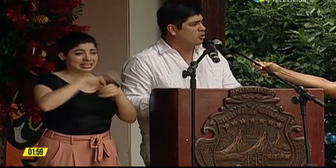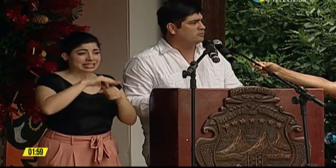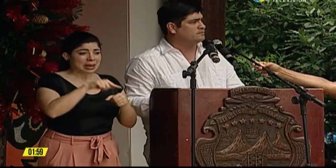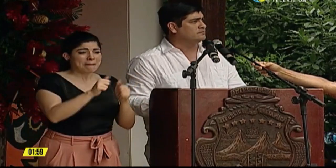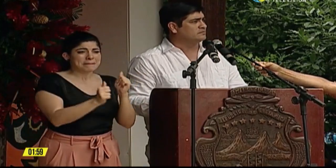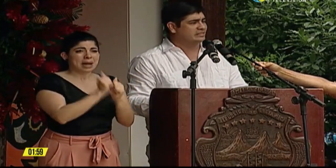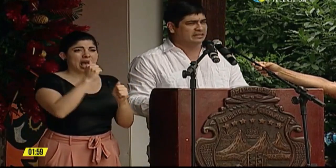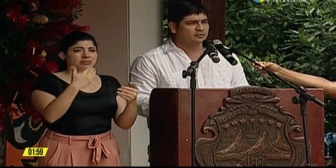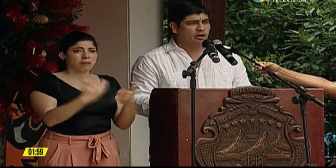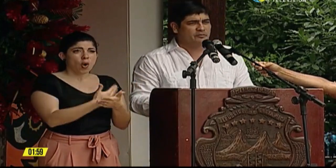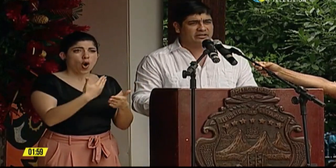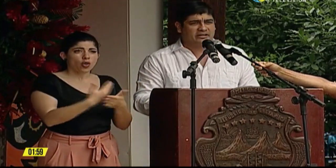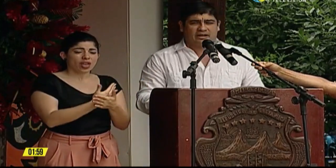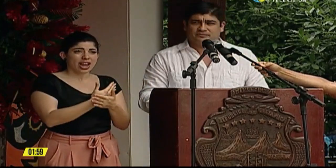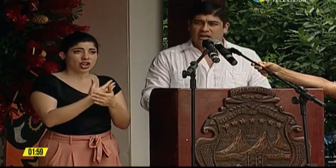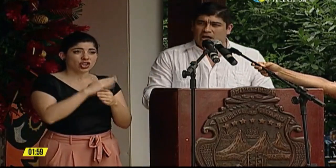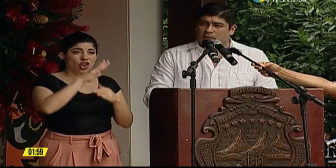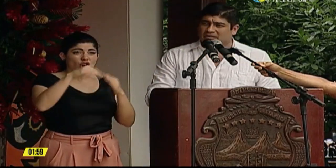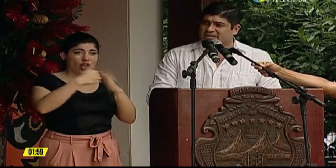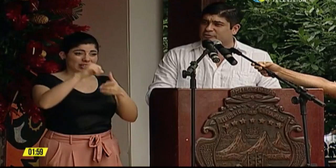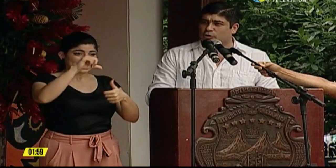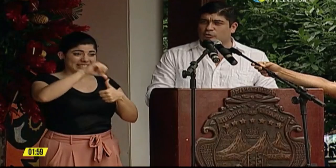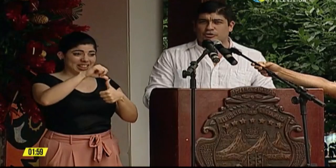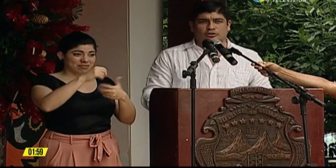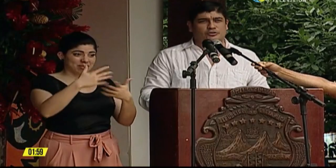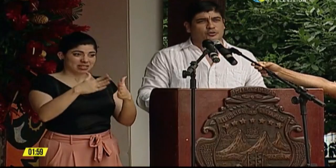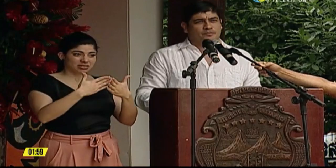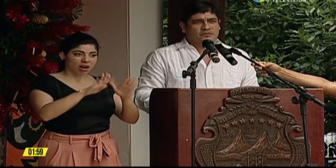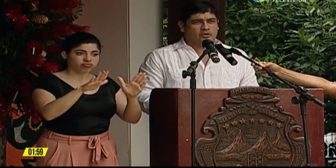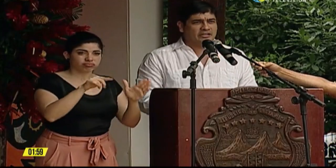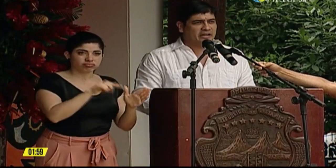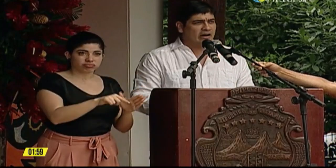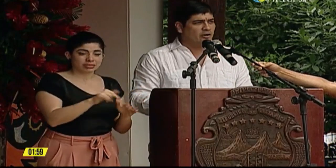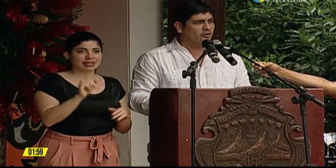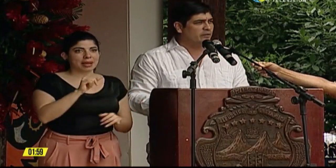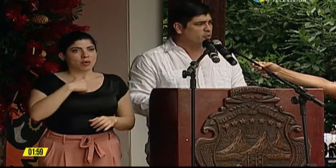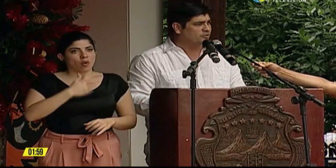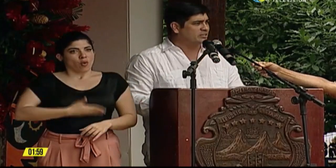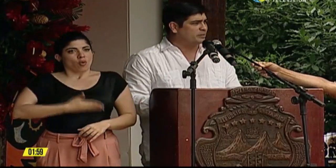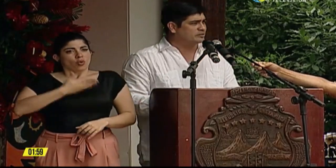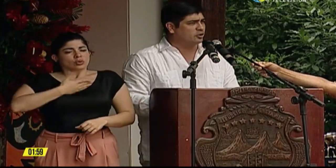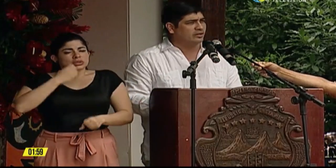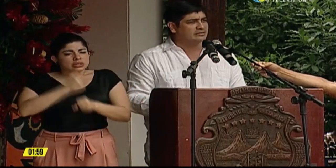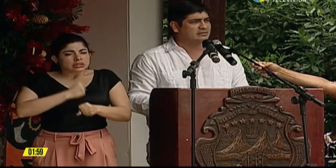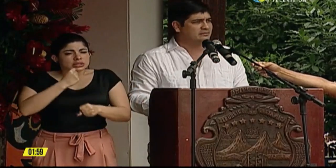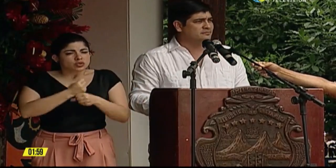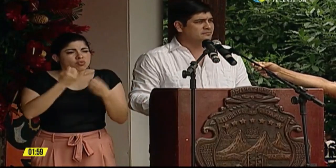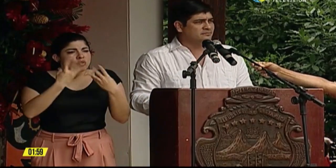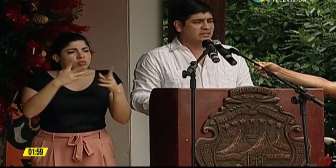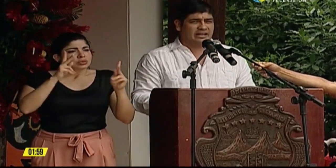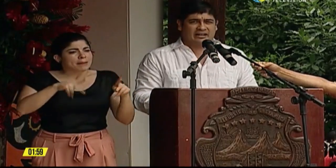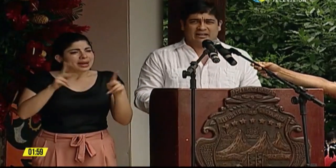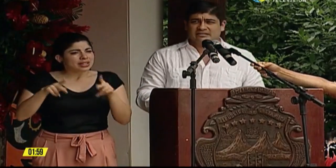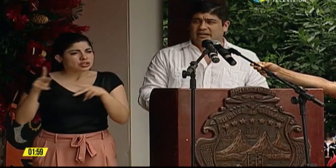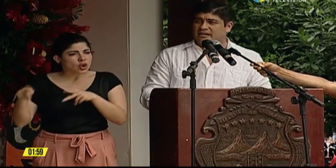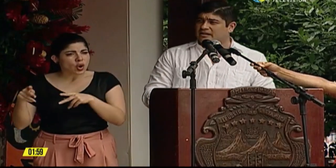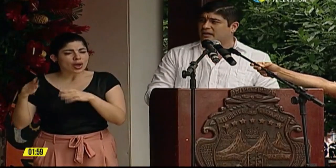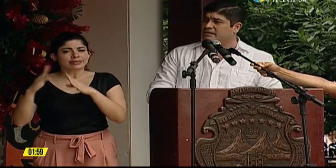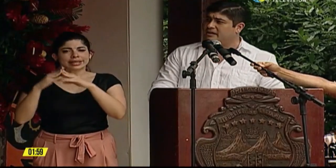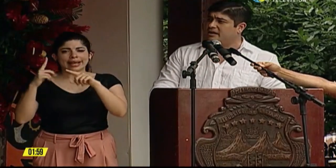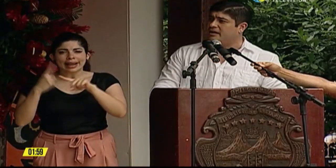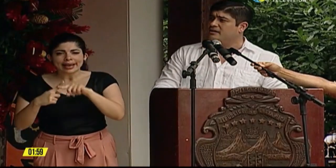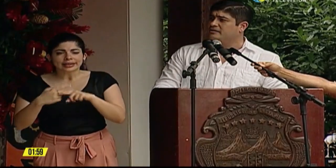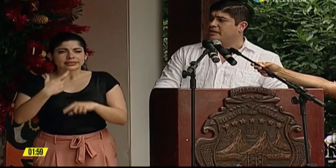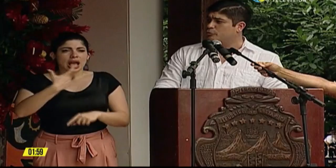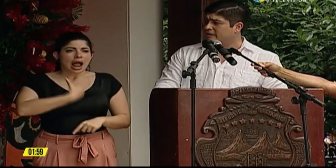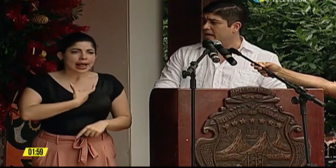moderno de Centroamérica. Me siento orgulloso con el trabajo de muchas personas, de la Iglesia, de